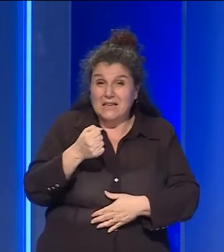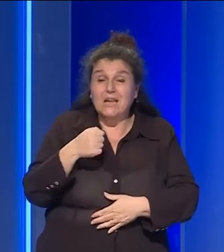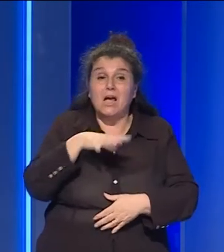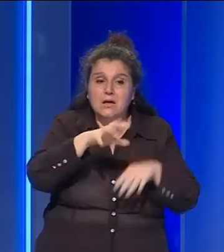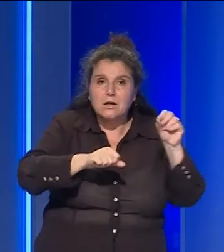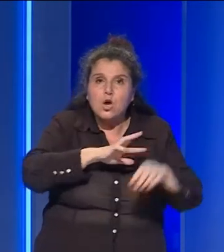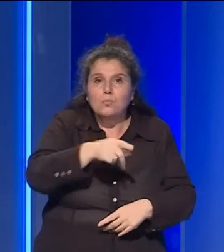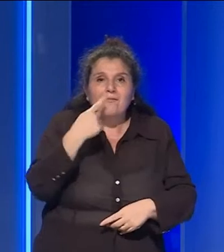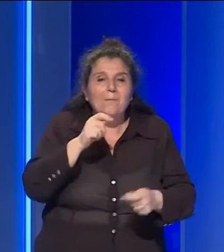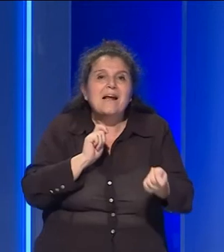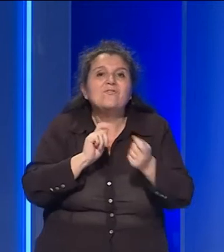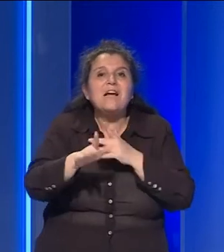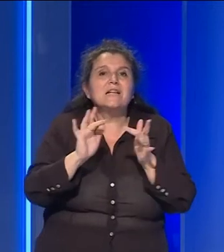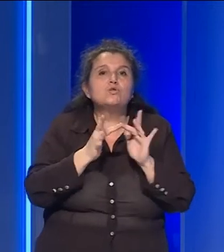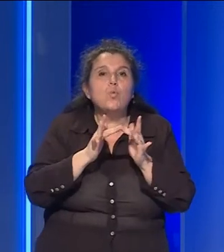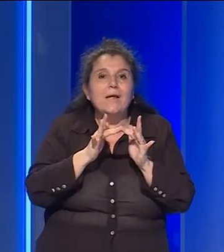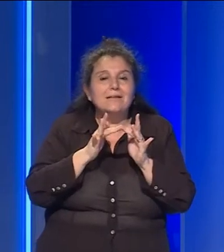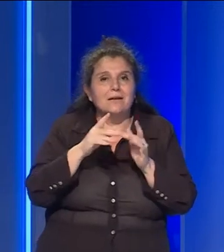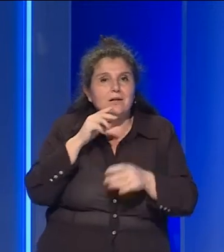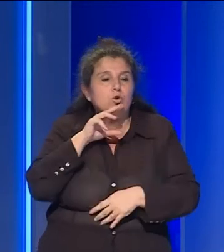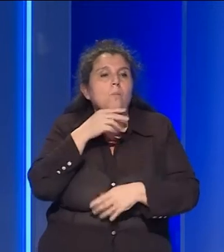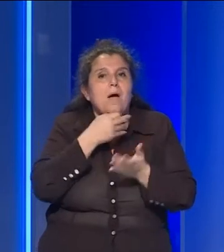internet come da lui stesso riferito.